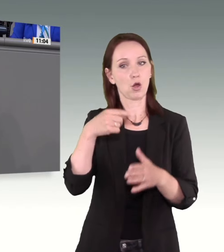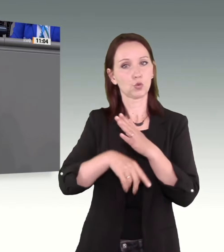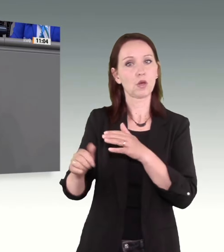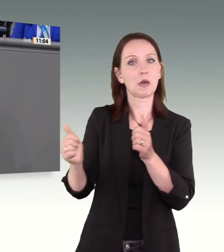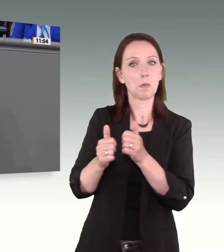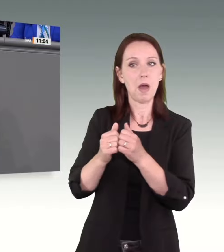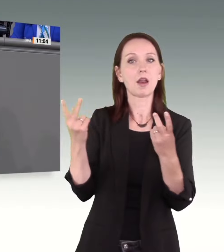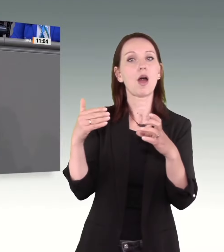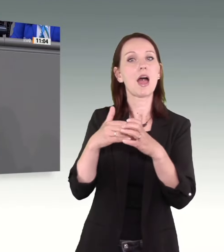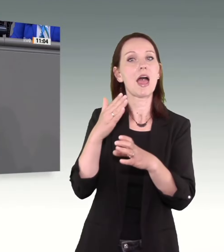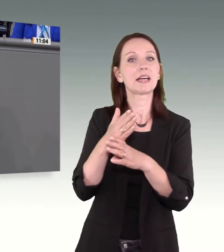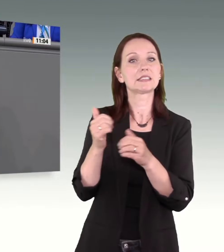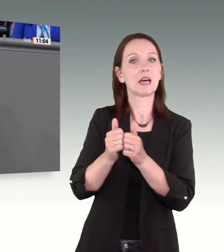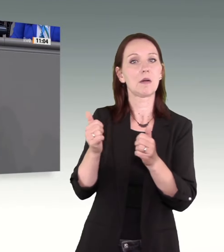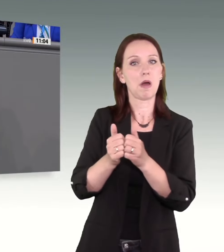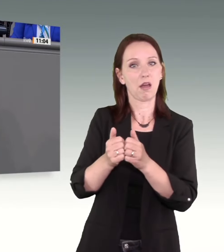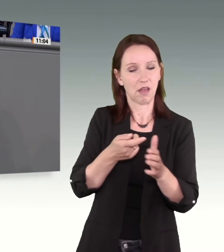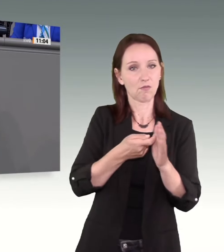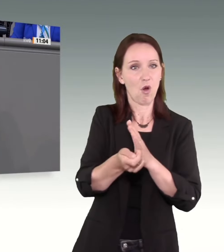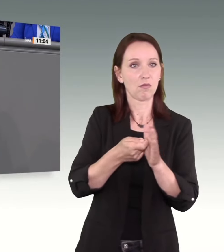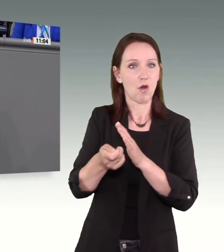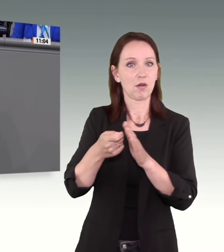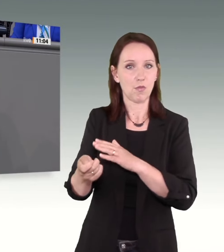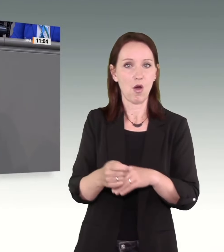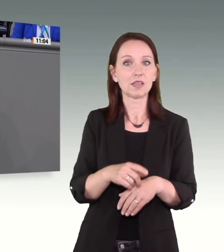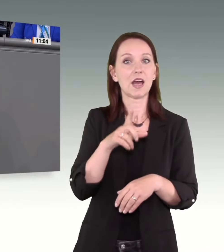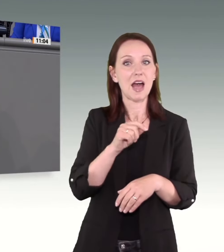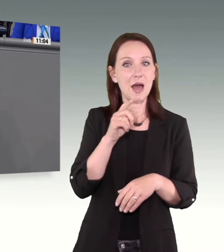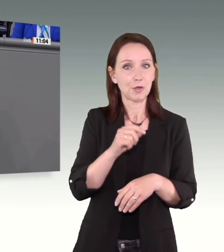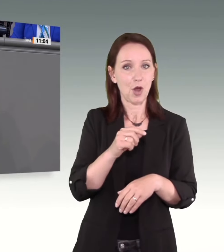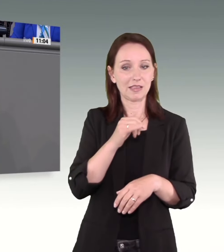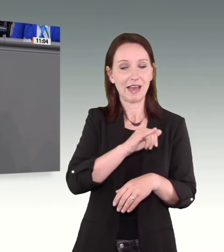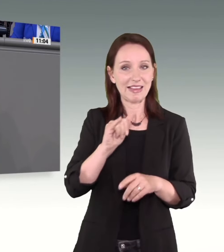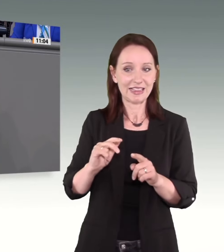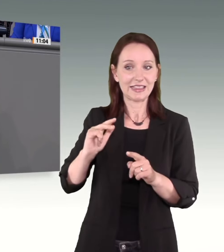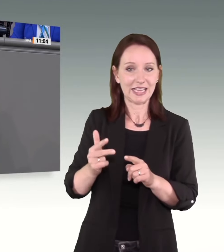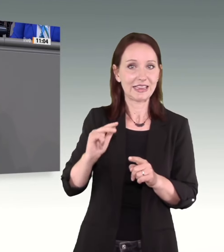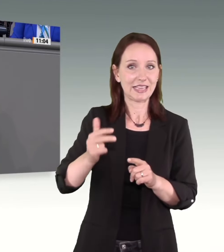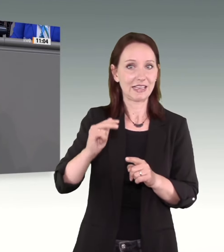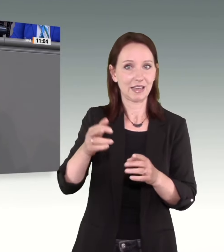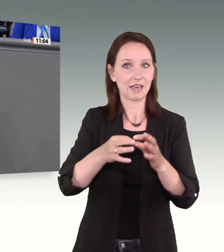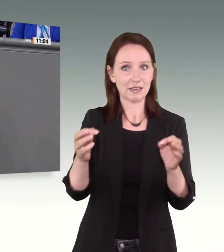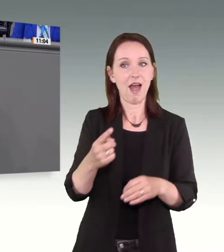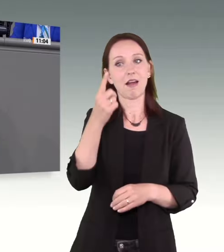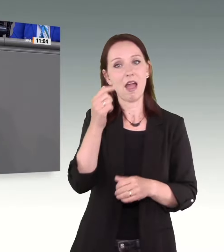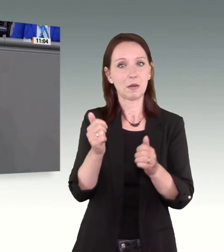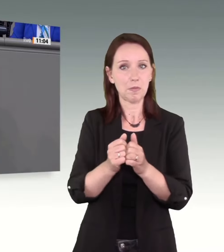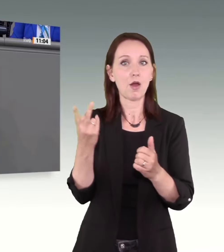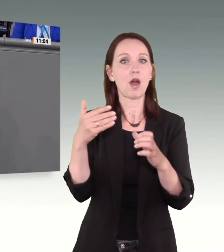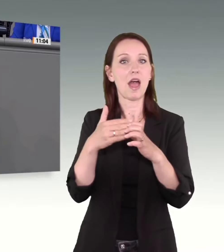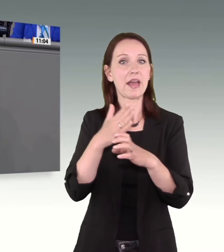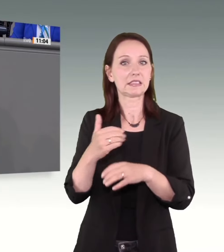Im Schnitt also an jedem dritten Tag wird eine Ex-Partnerin oder Partnerin durch ihren Mann getötet.